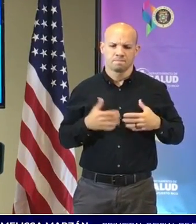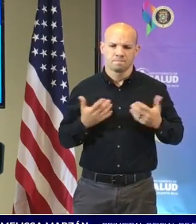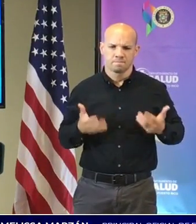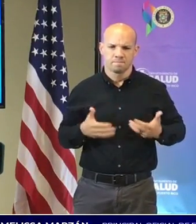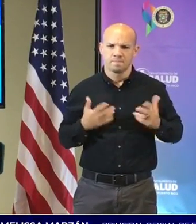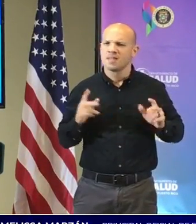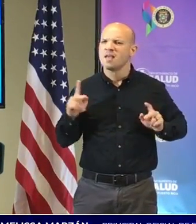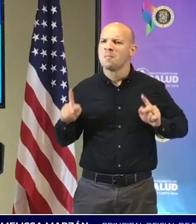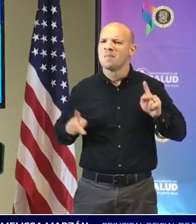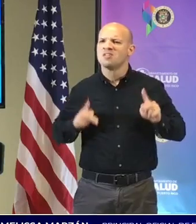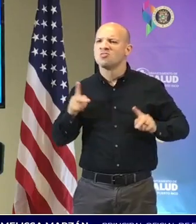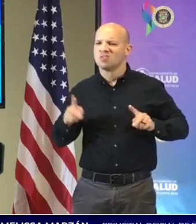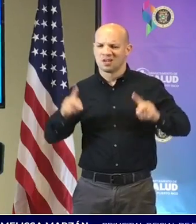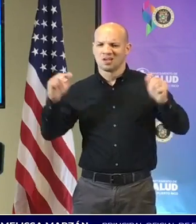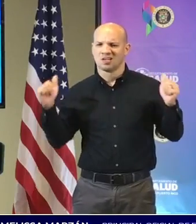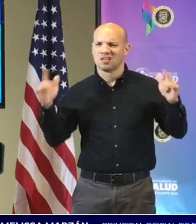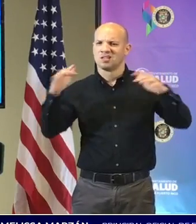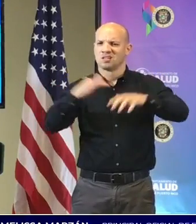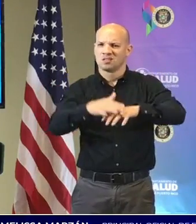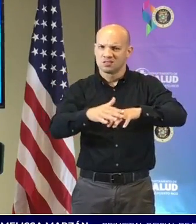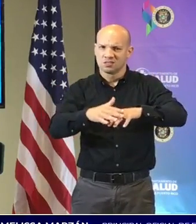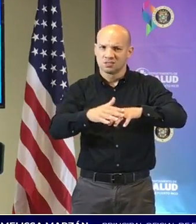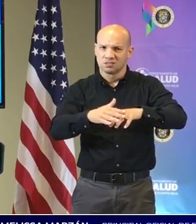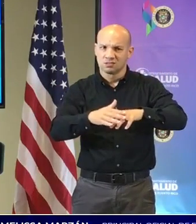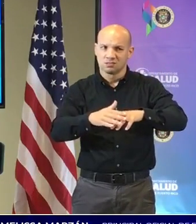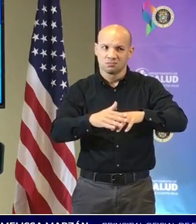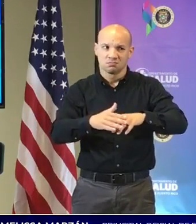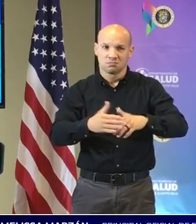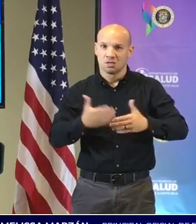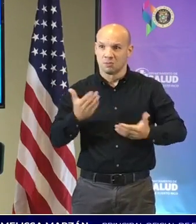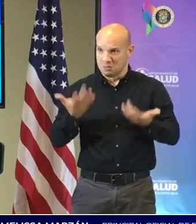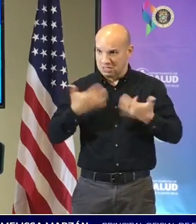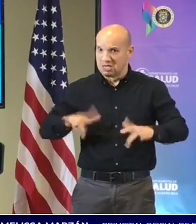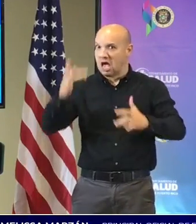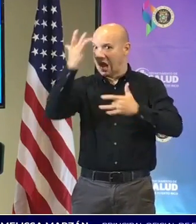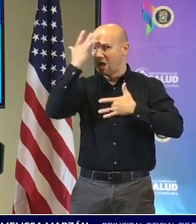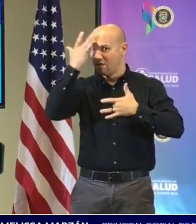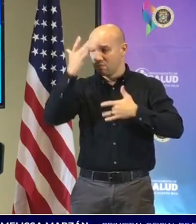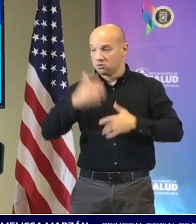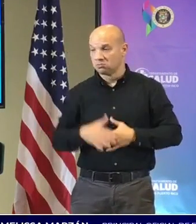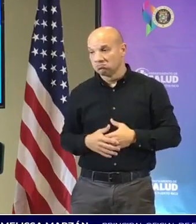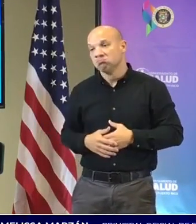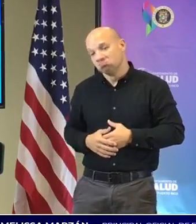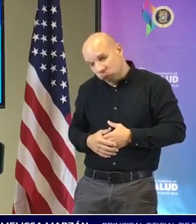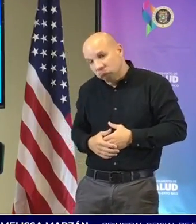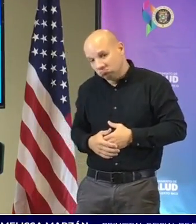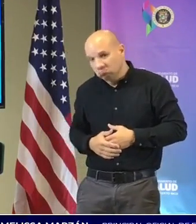los asistentes a estos eventos pudieron haber llegado contagiados es muy probable